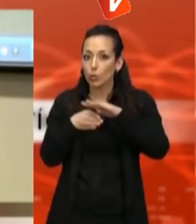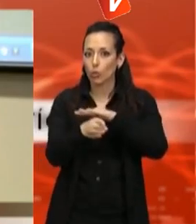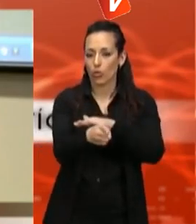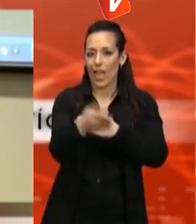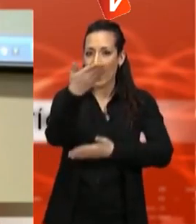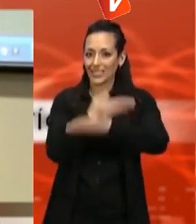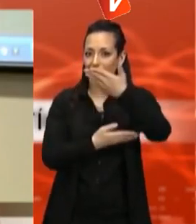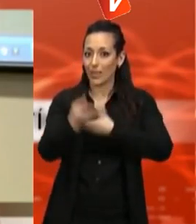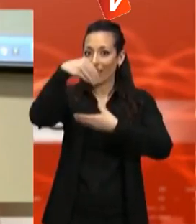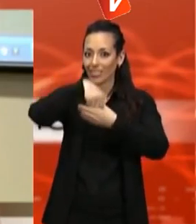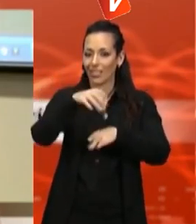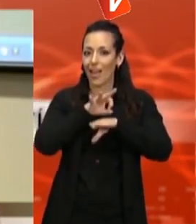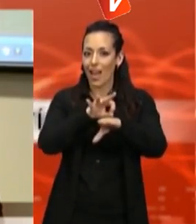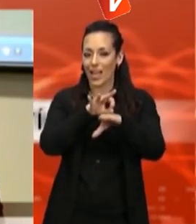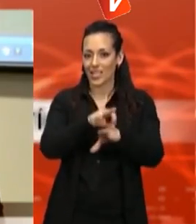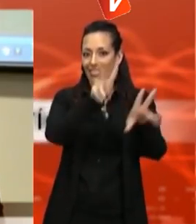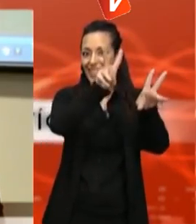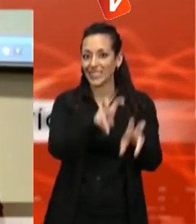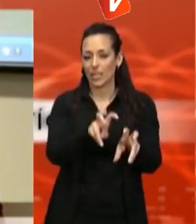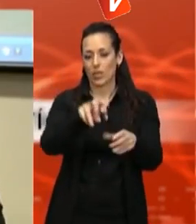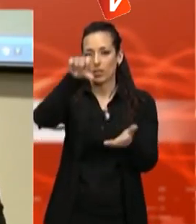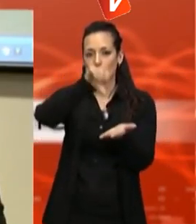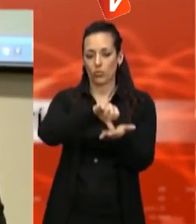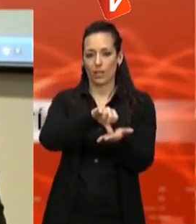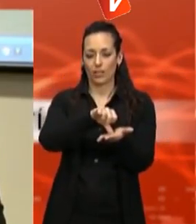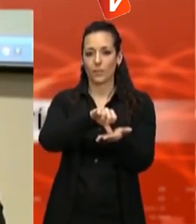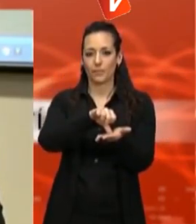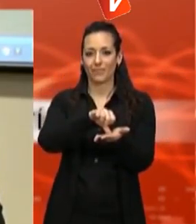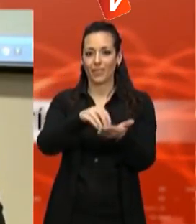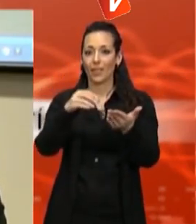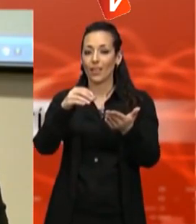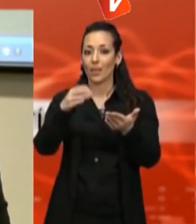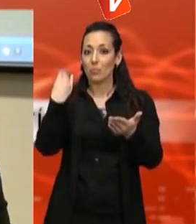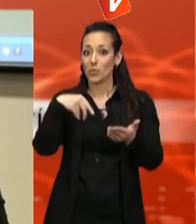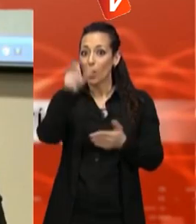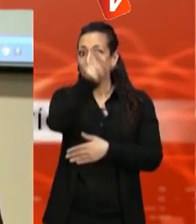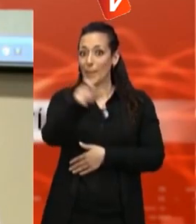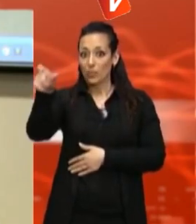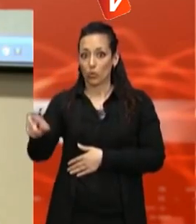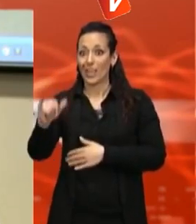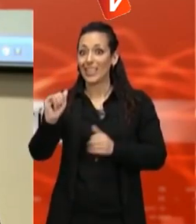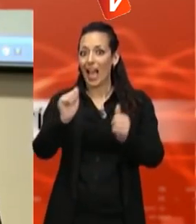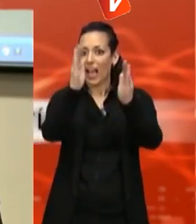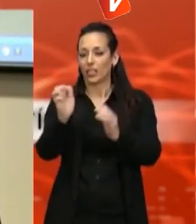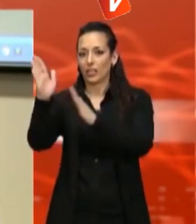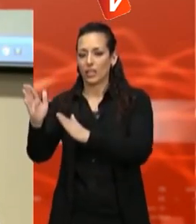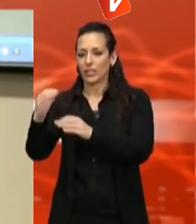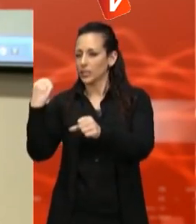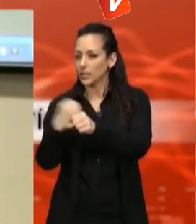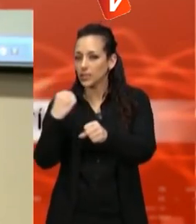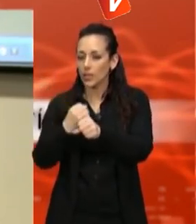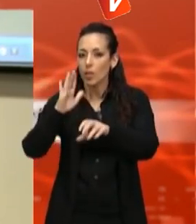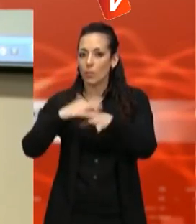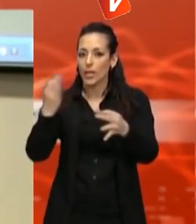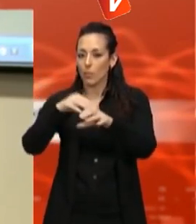dels grans temes de ciutat. Aquestes persones i entitats penso que han actuat en part per defensar legítimament els seus